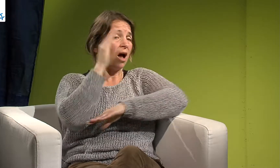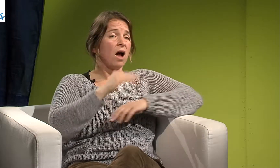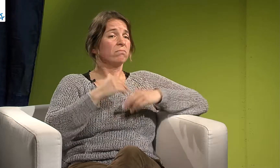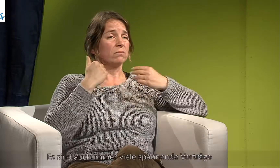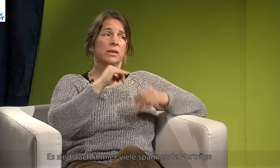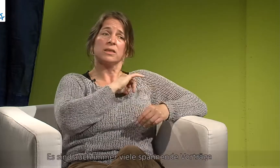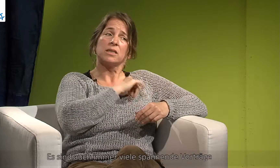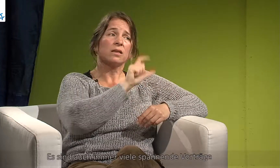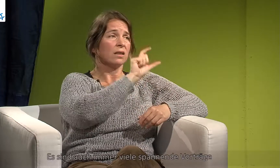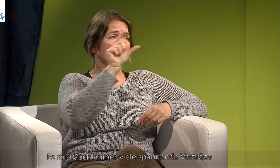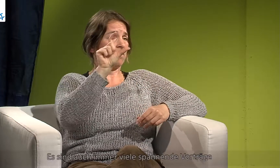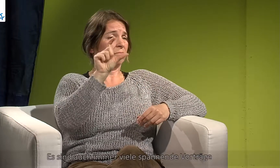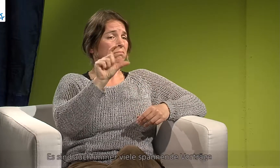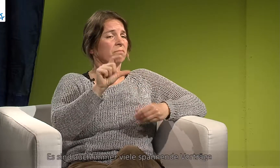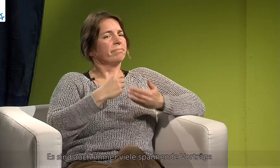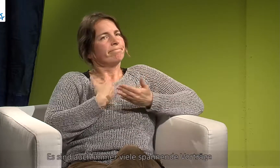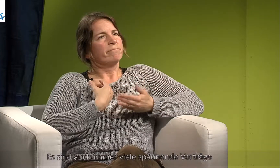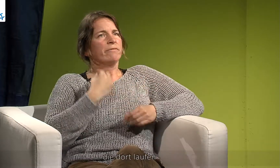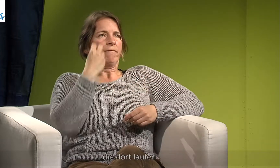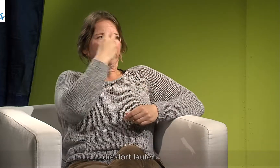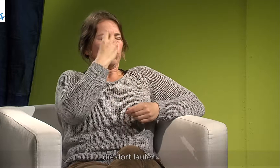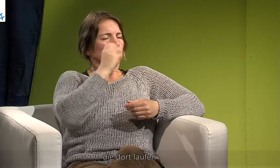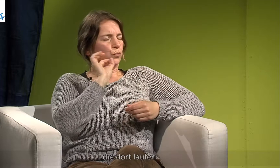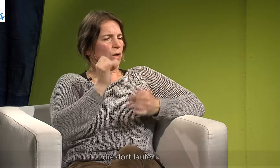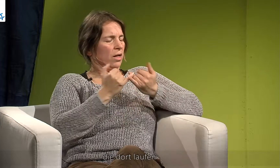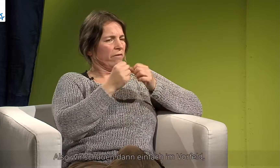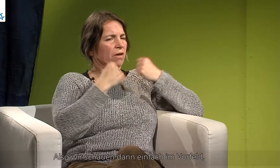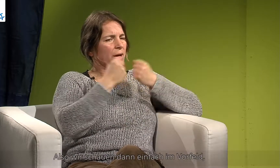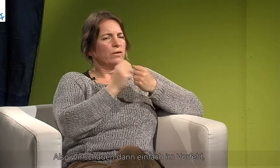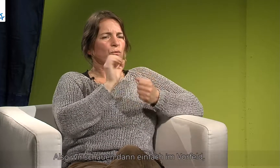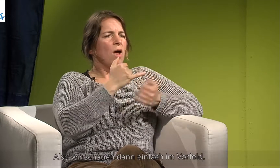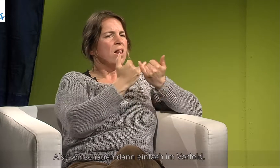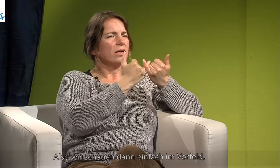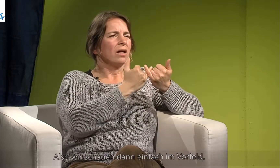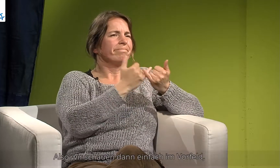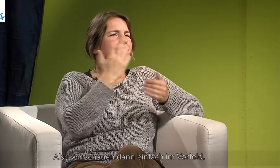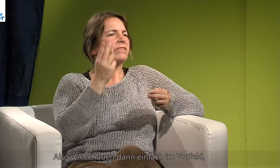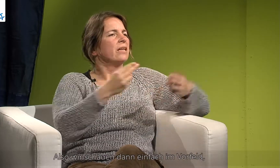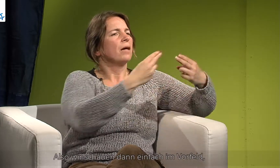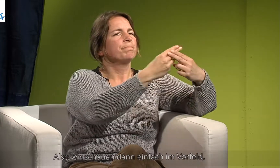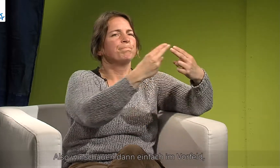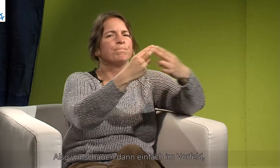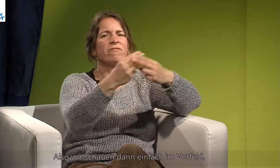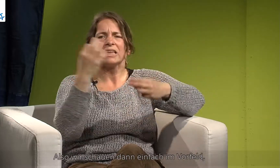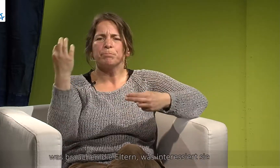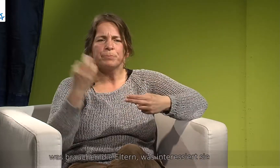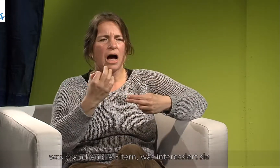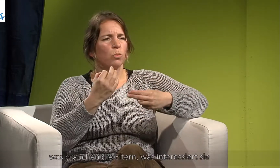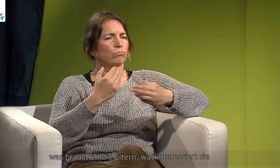Und es sind auch immer viele spannende Vorträge, die dort laufen. Also wir gucken dann einfach im Vorfeld, was brauchen die Eltern,